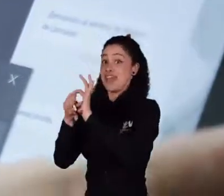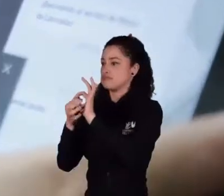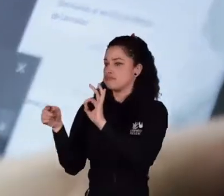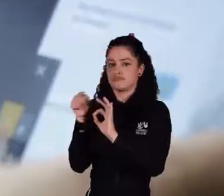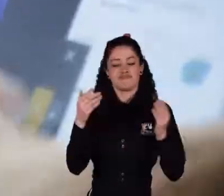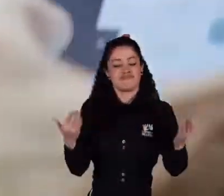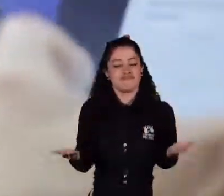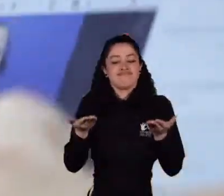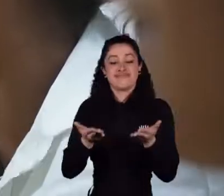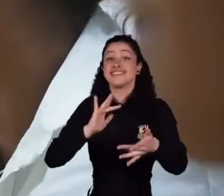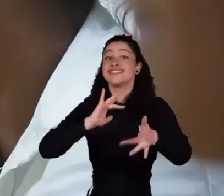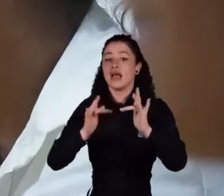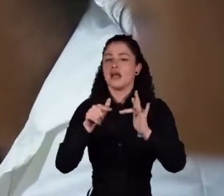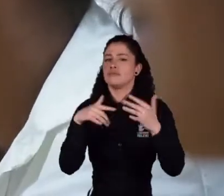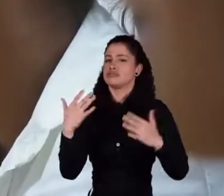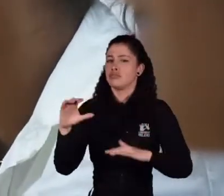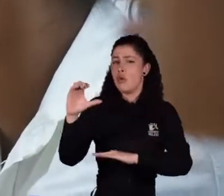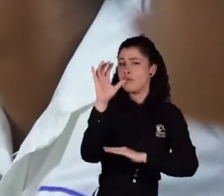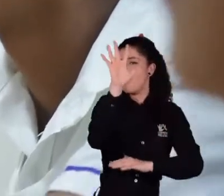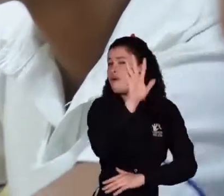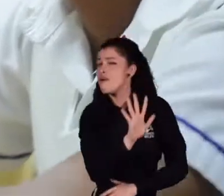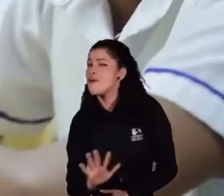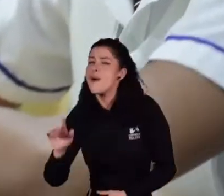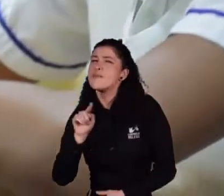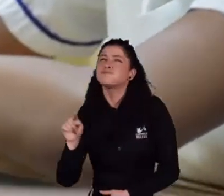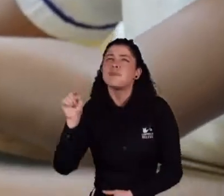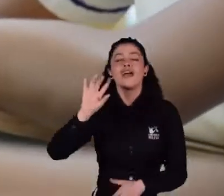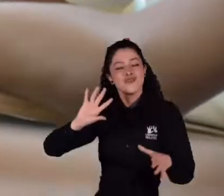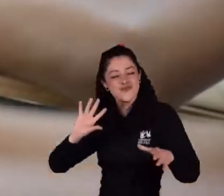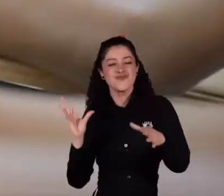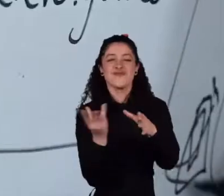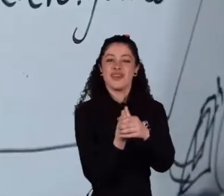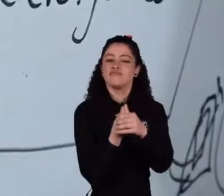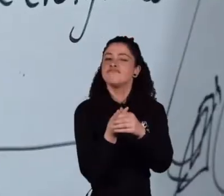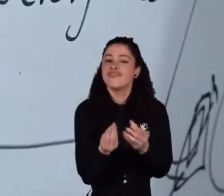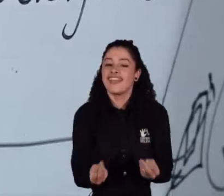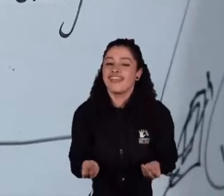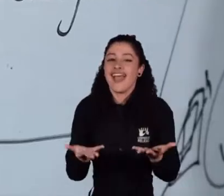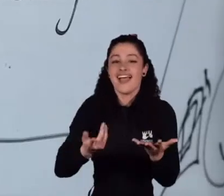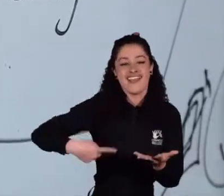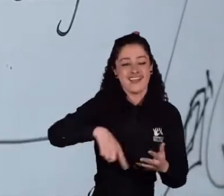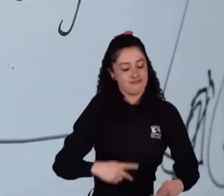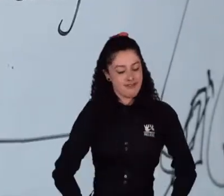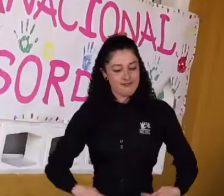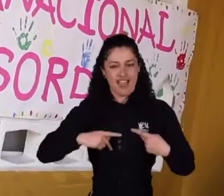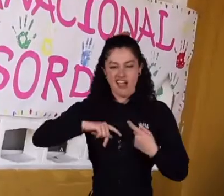que permite que a través de la tecnología exista una mayor inclusión y se mejore la calidad de vida de los colombianos.